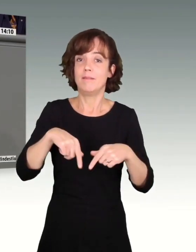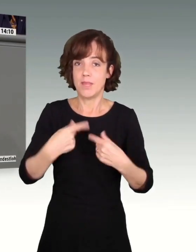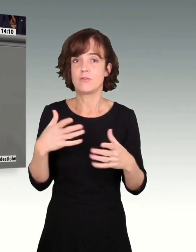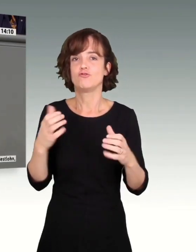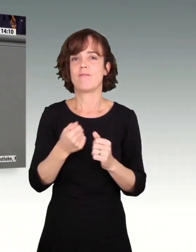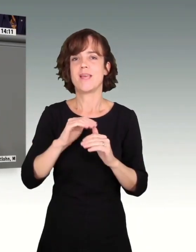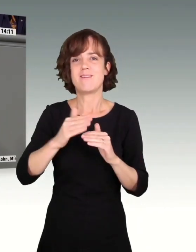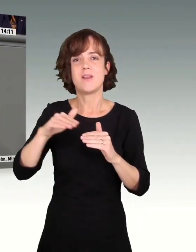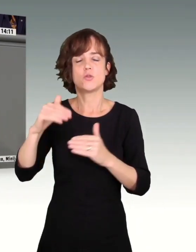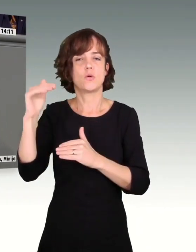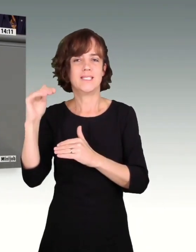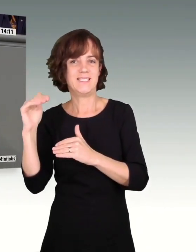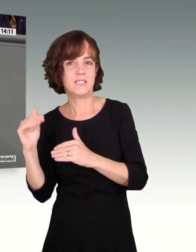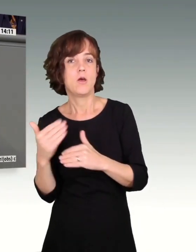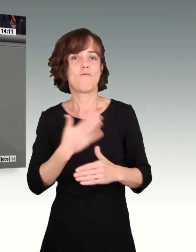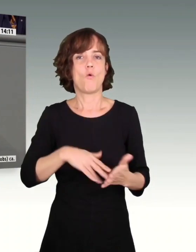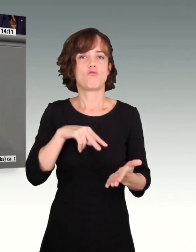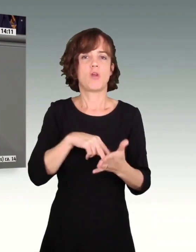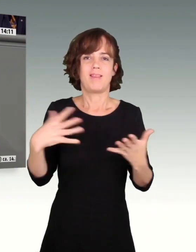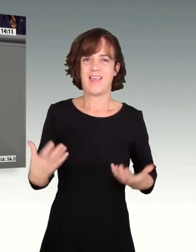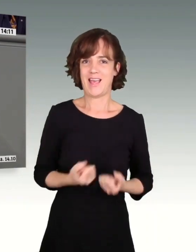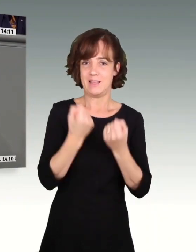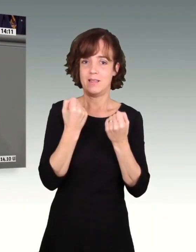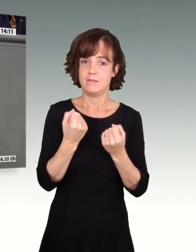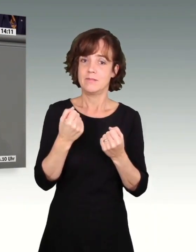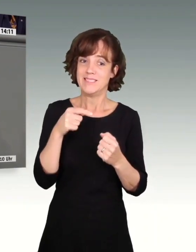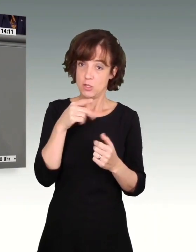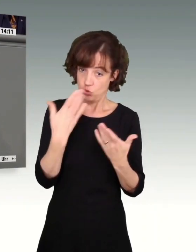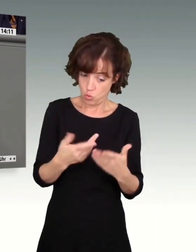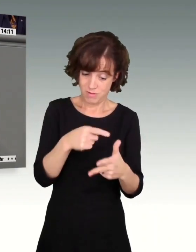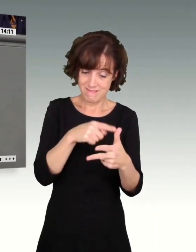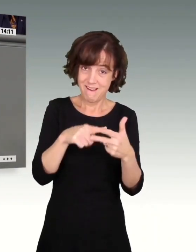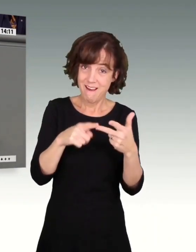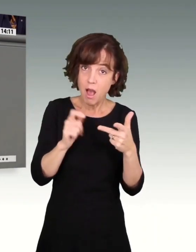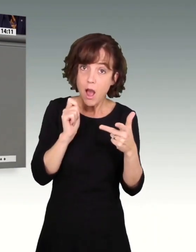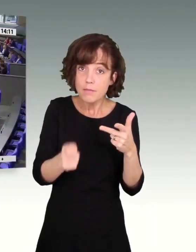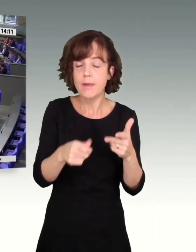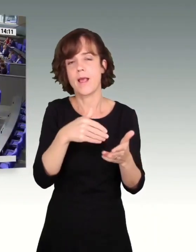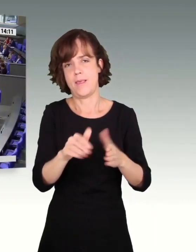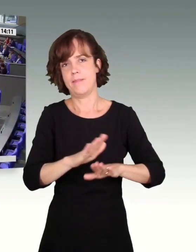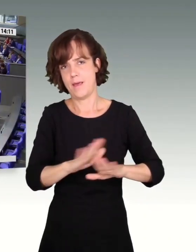Inflation. So retten wir den Wohlstand in Deutschland. Wir lehnen diese Anträge ab. Vielen Dank.